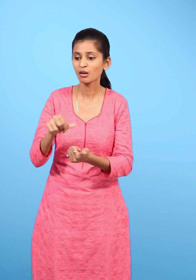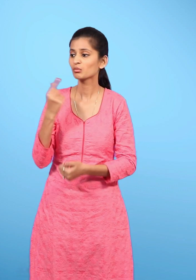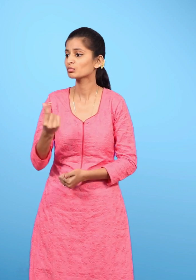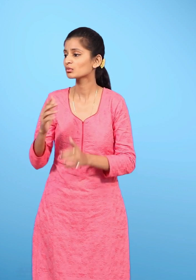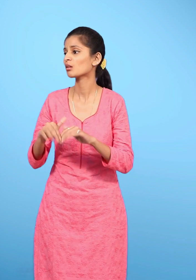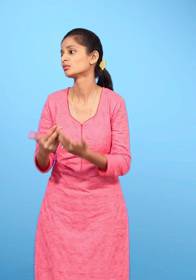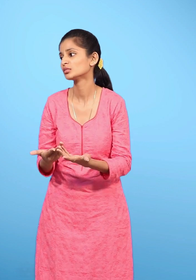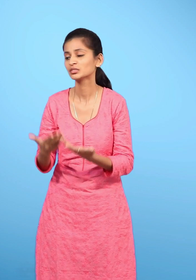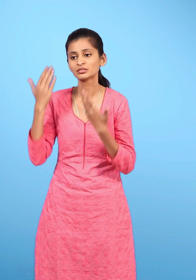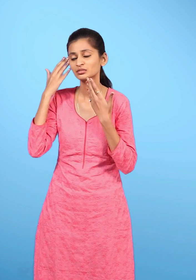करना है